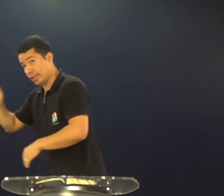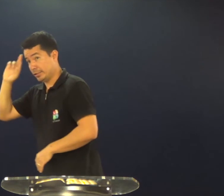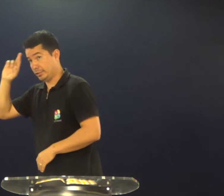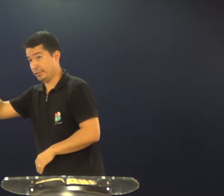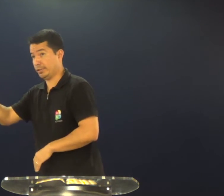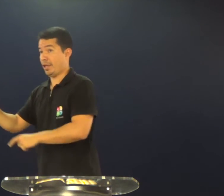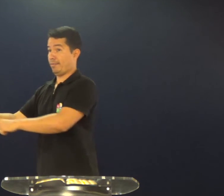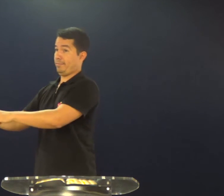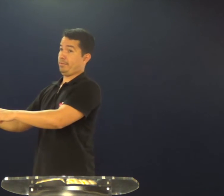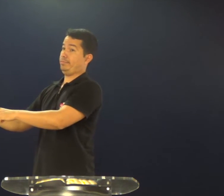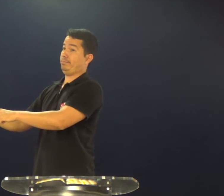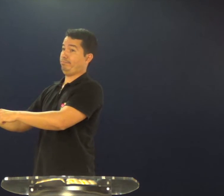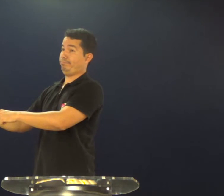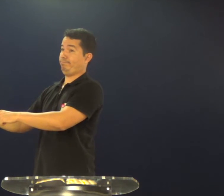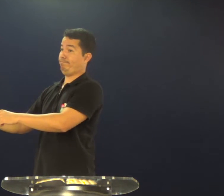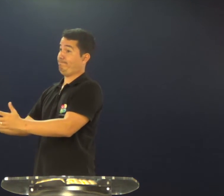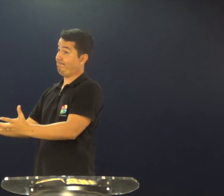acho que você tem adorado o seu chefe.